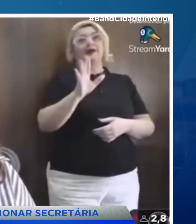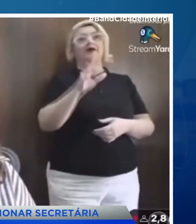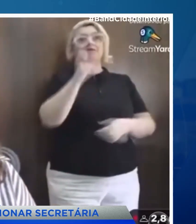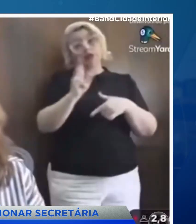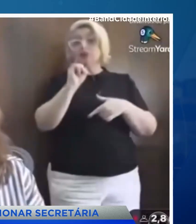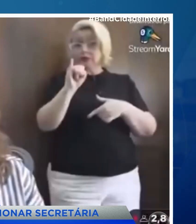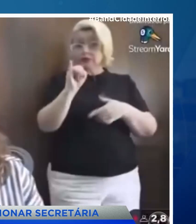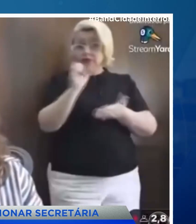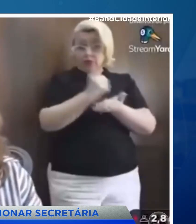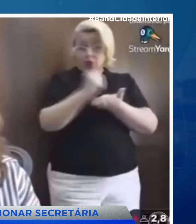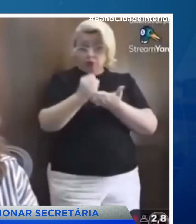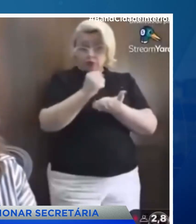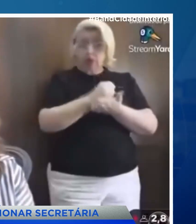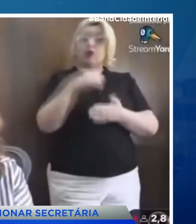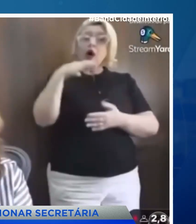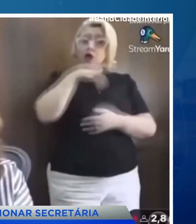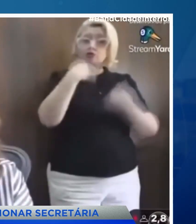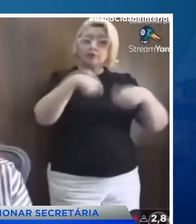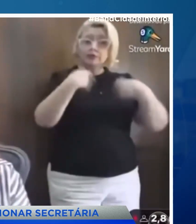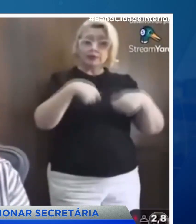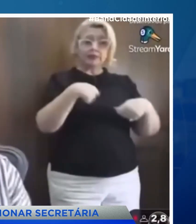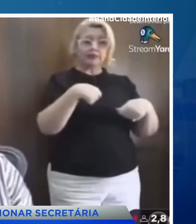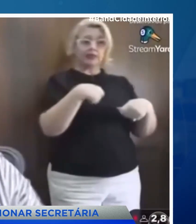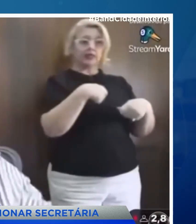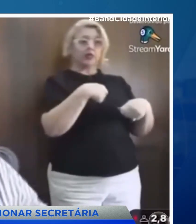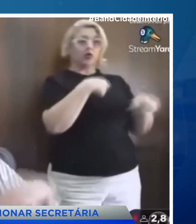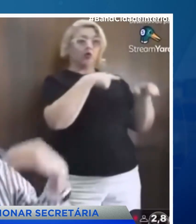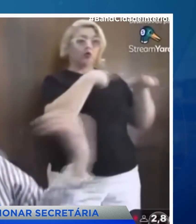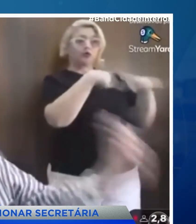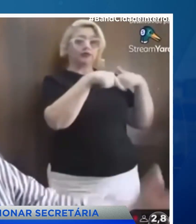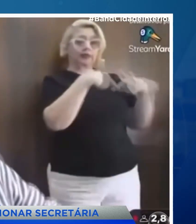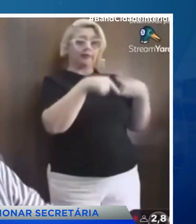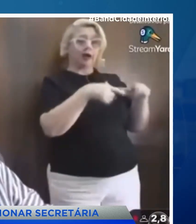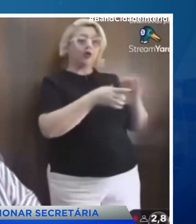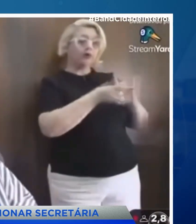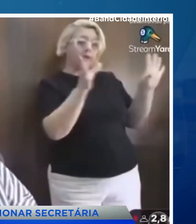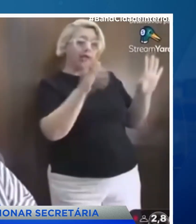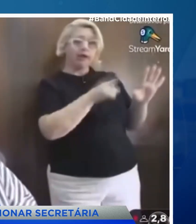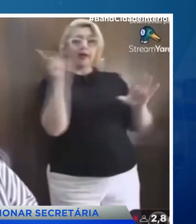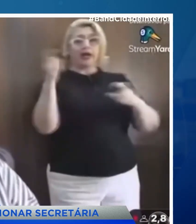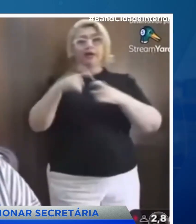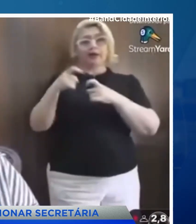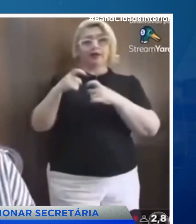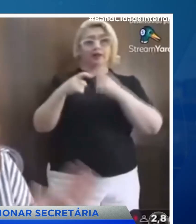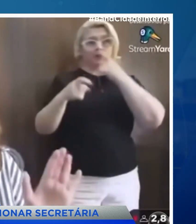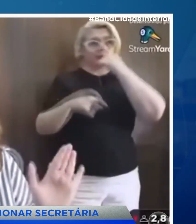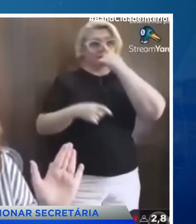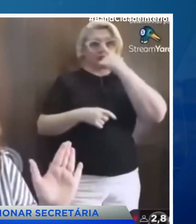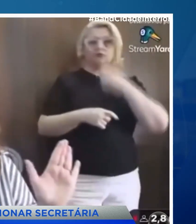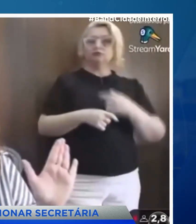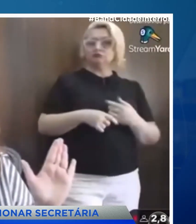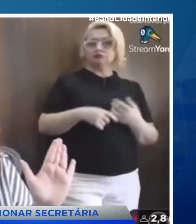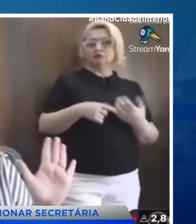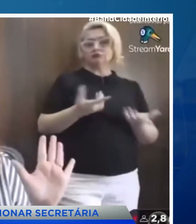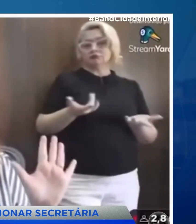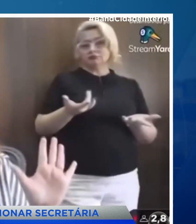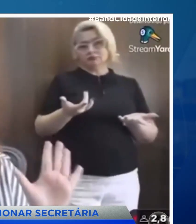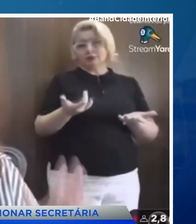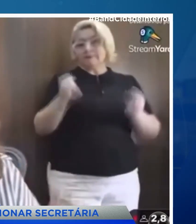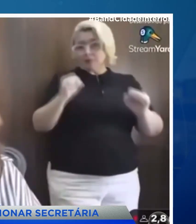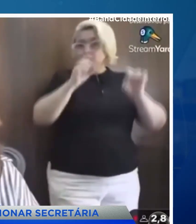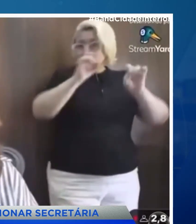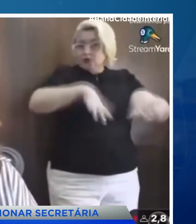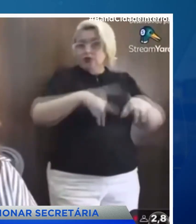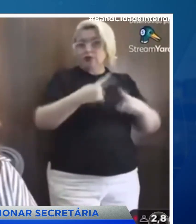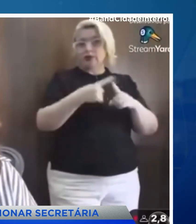coordenações regionais, considerando aí o fechamento da folha de pagamento do Estado. A nota complementa ainda que as decisões seguem regras